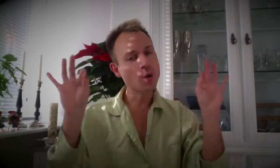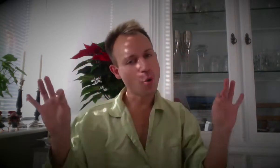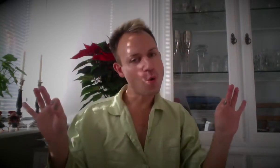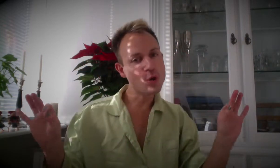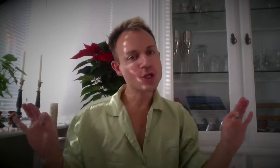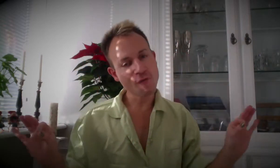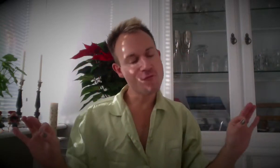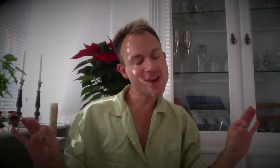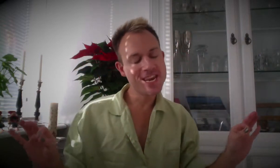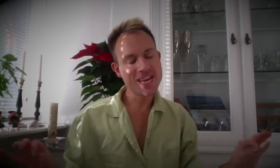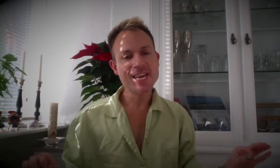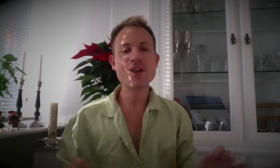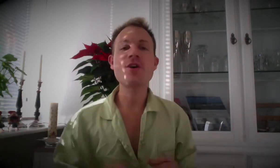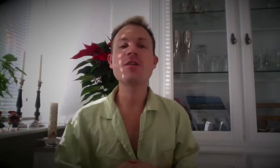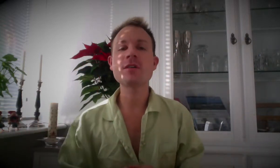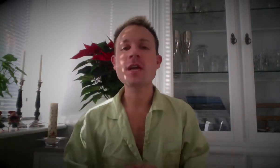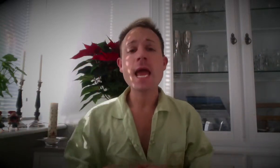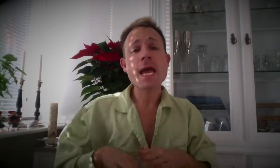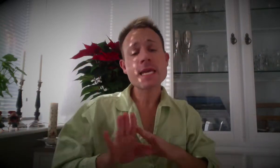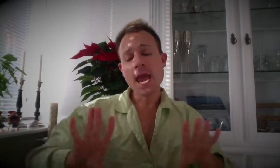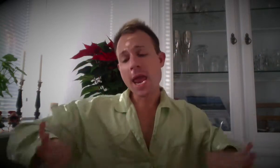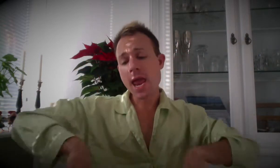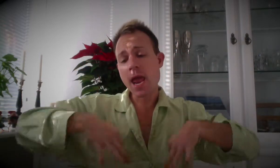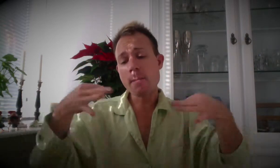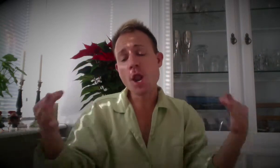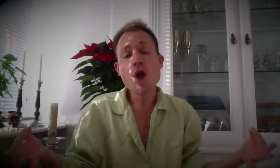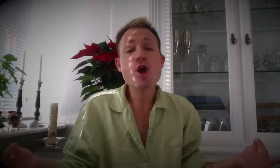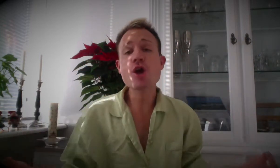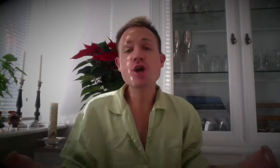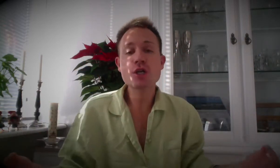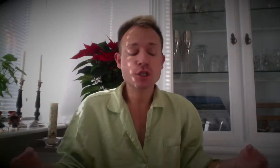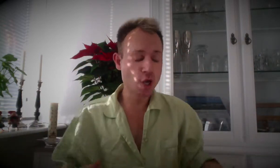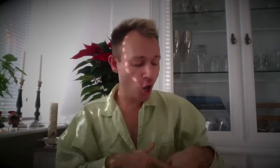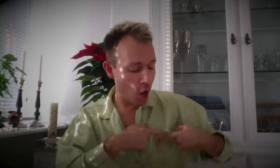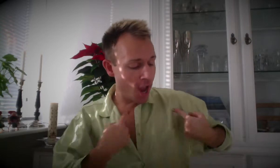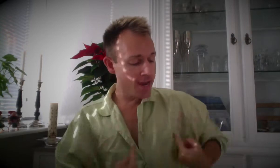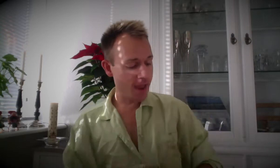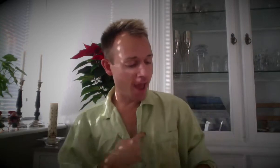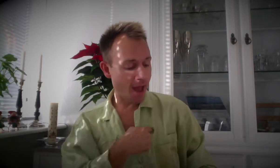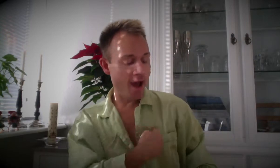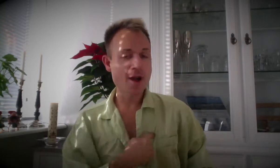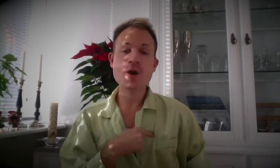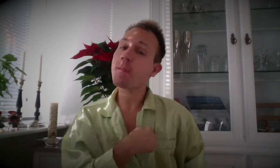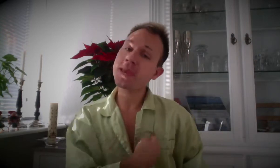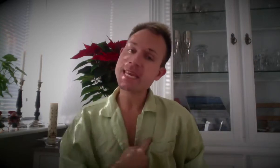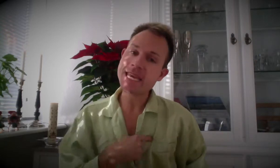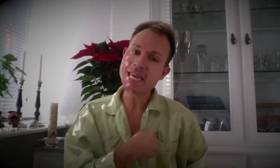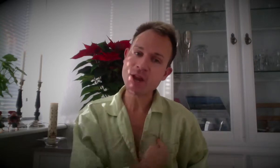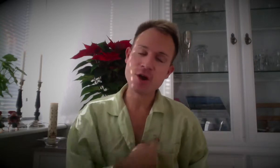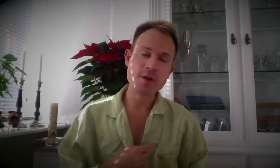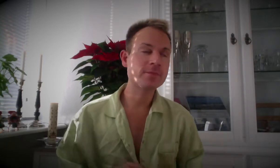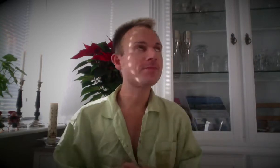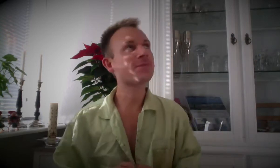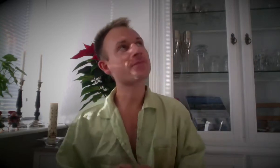Josefine, hjemme, sælger det givet. Men